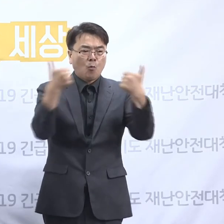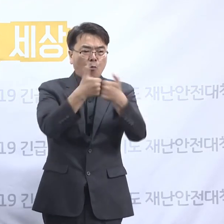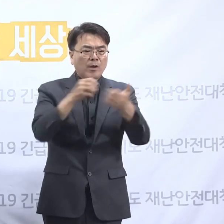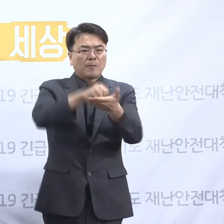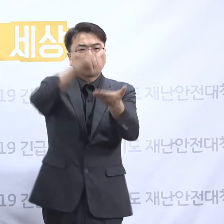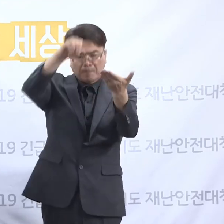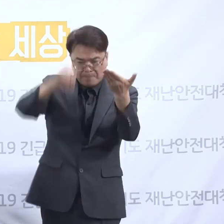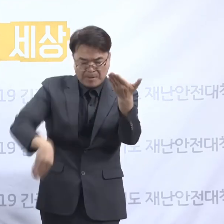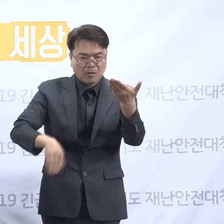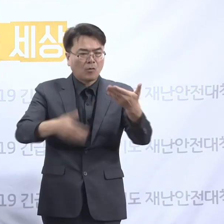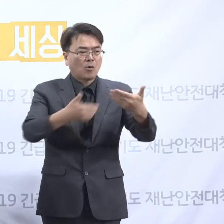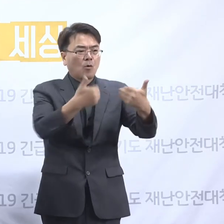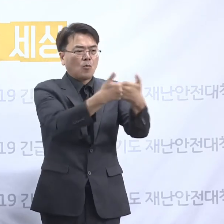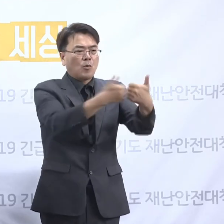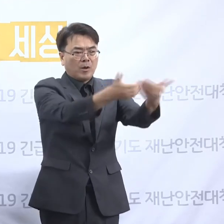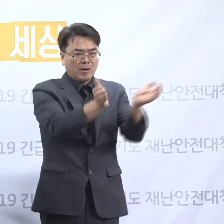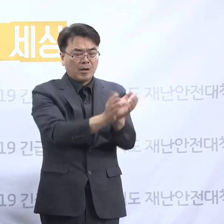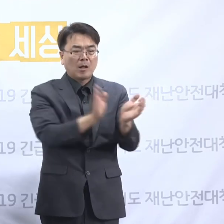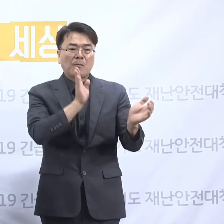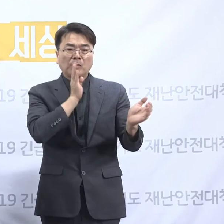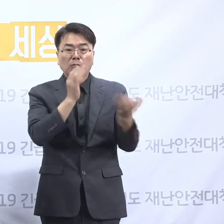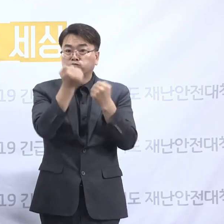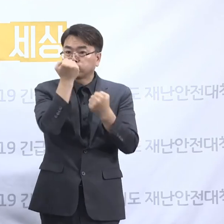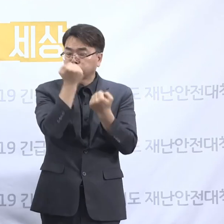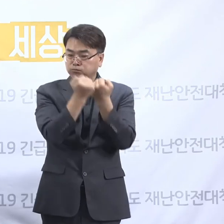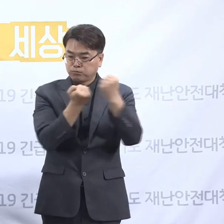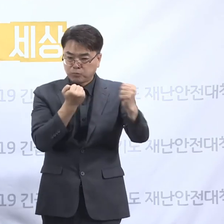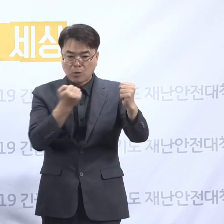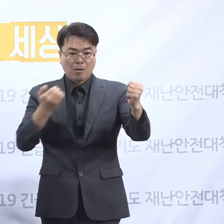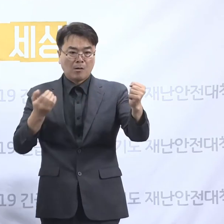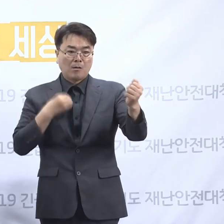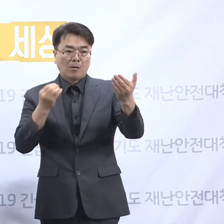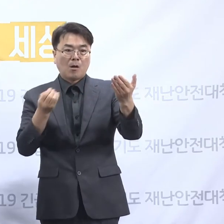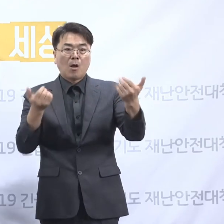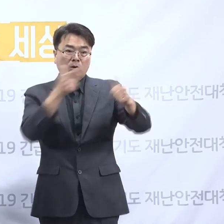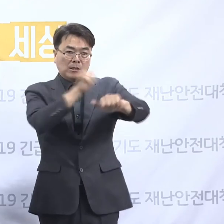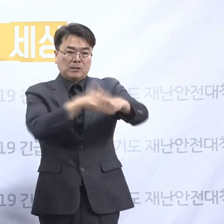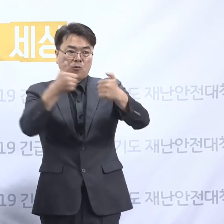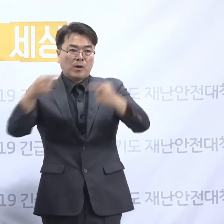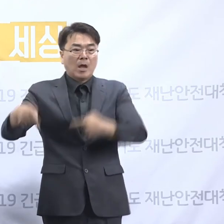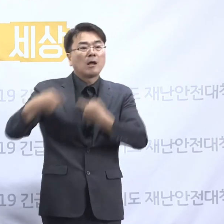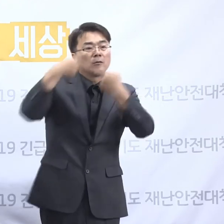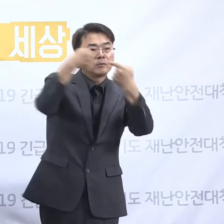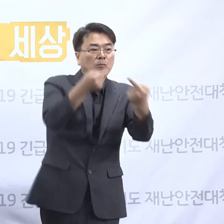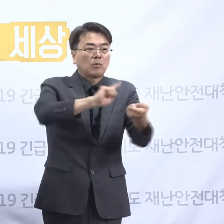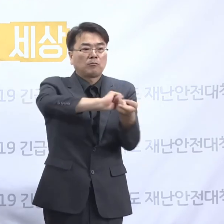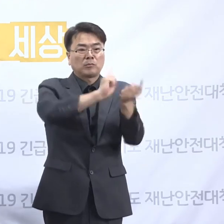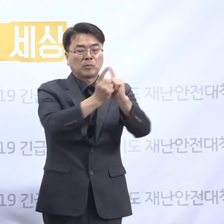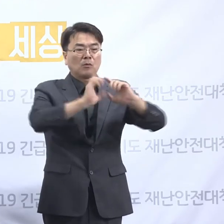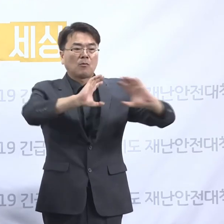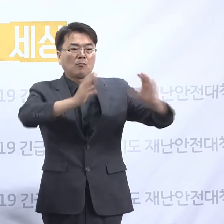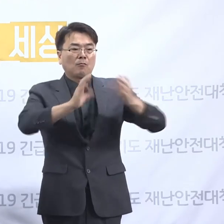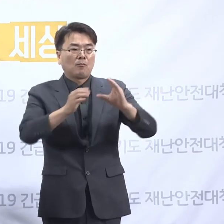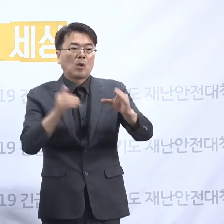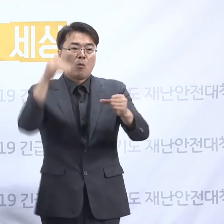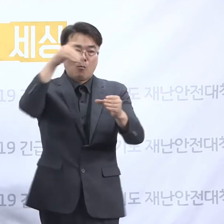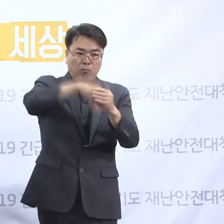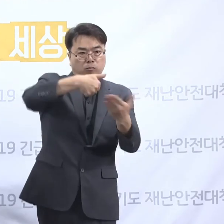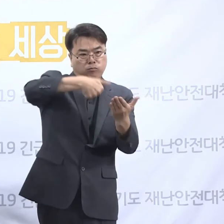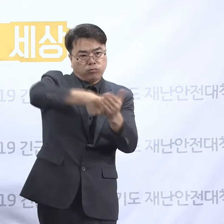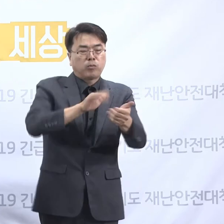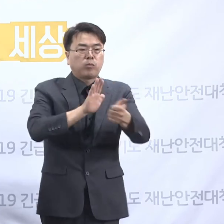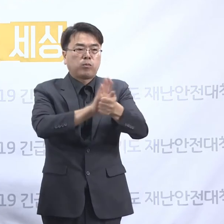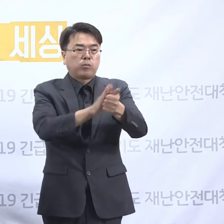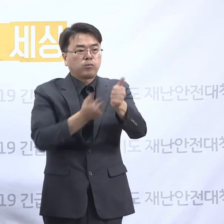그러나 이 세 사람은 자신들의 이사, 사회회사 의결에 관련되는 안건에 참여하였습니다. 이것은 정관에